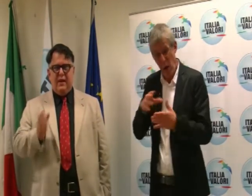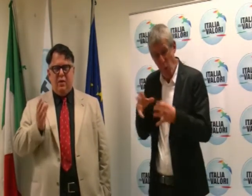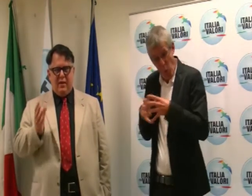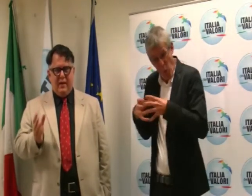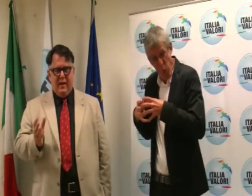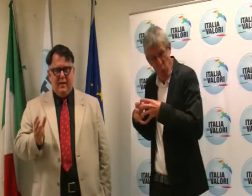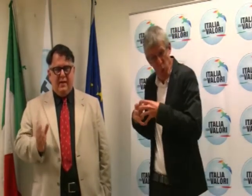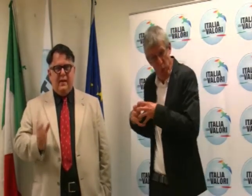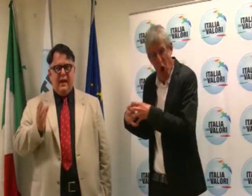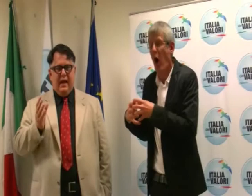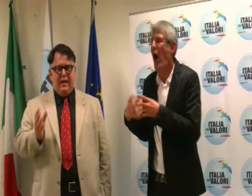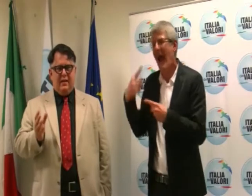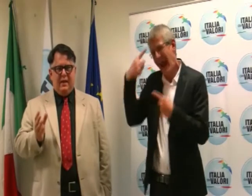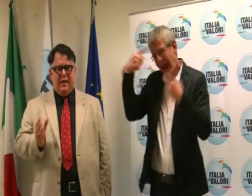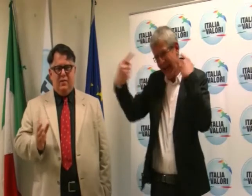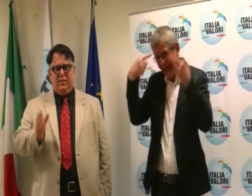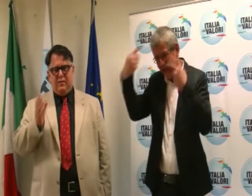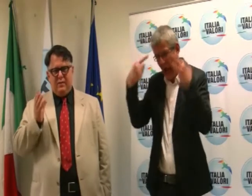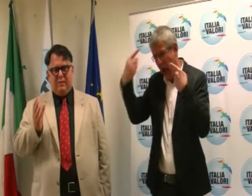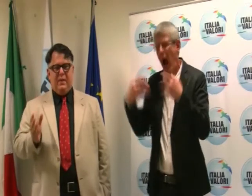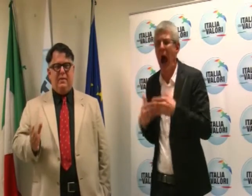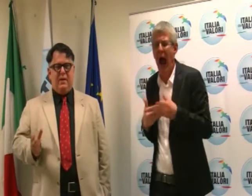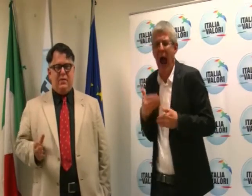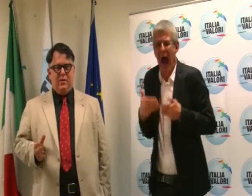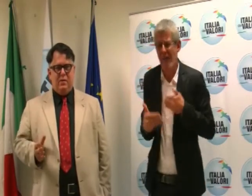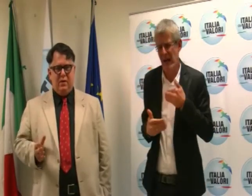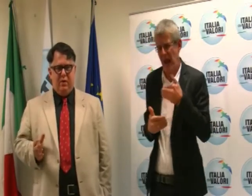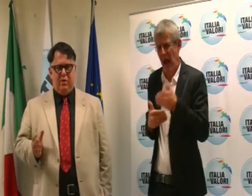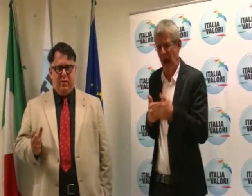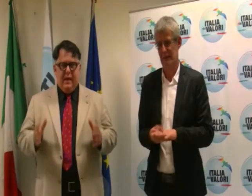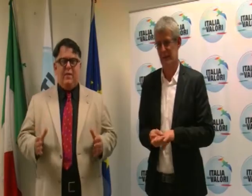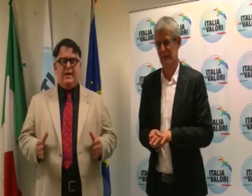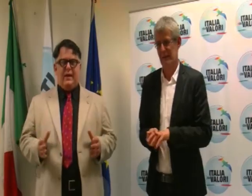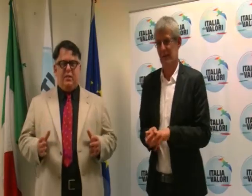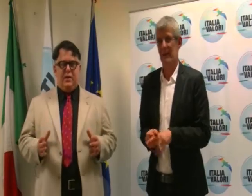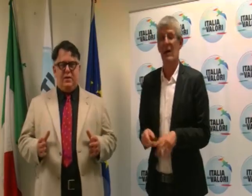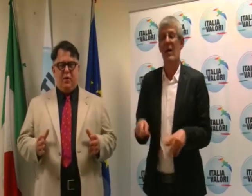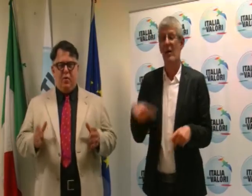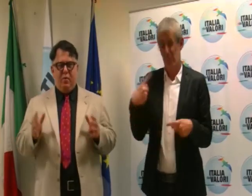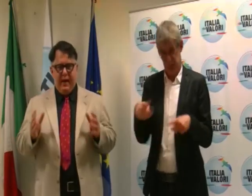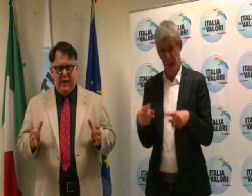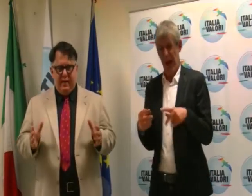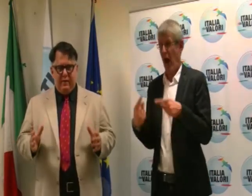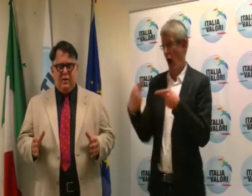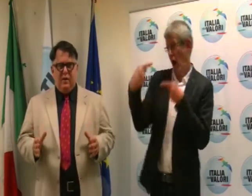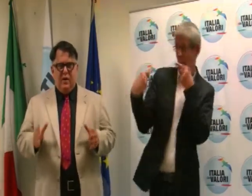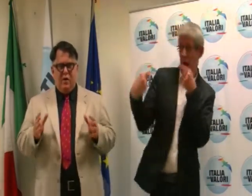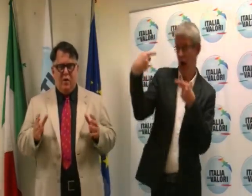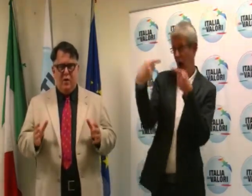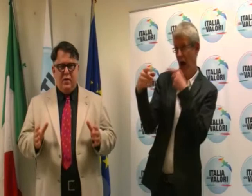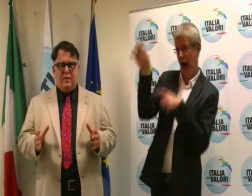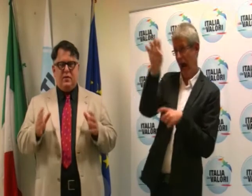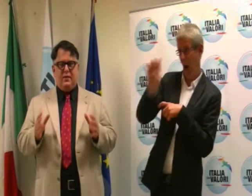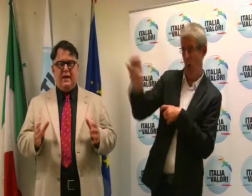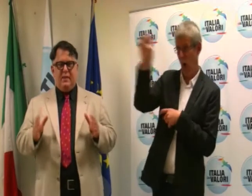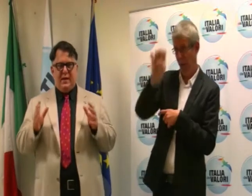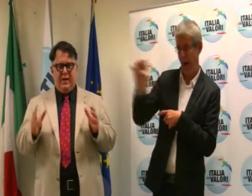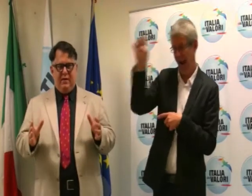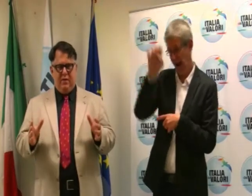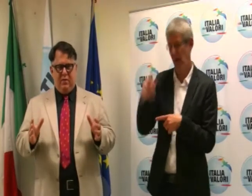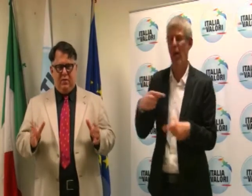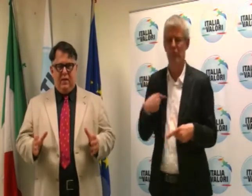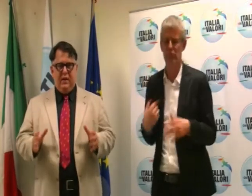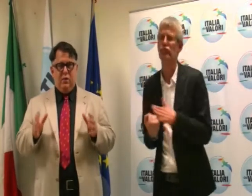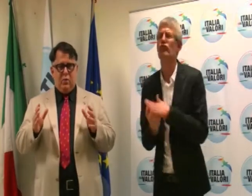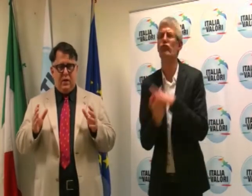avanti le loro idee all'interno del Parlamento europeo. In questa competizione europea noi sosteniamo